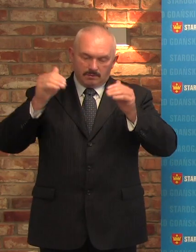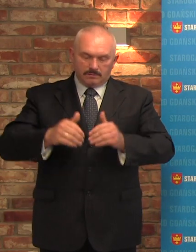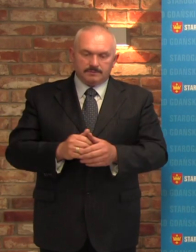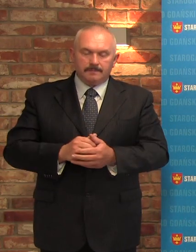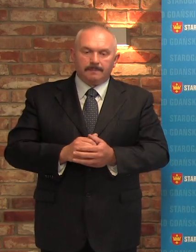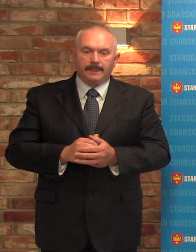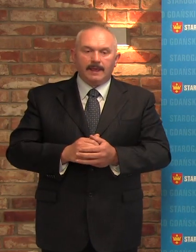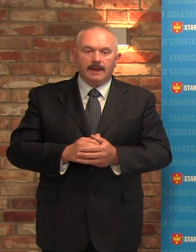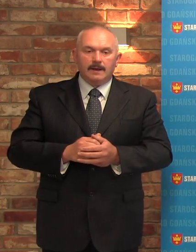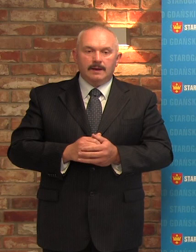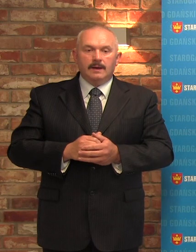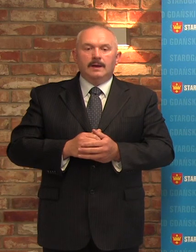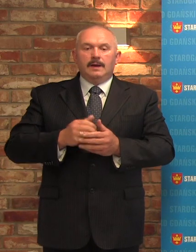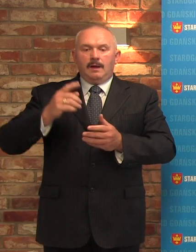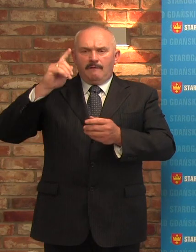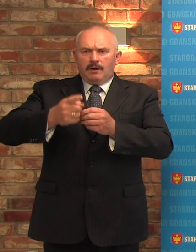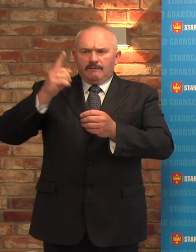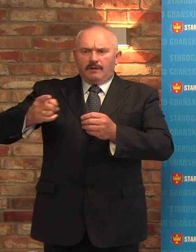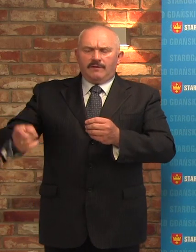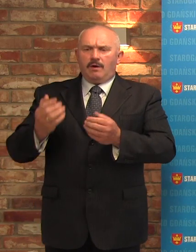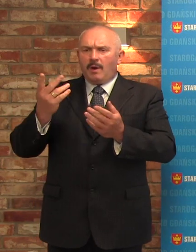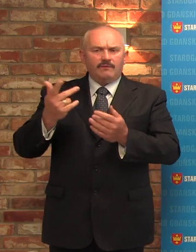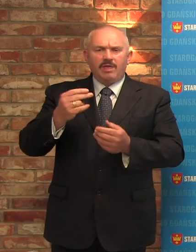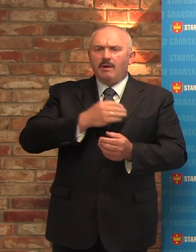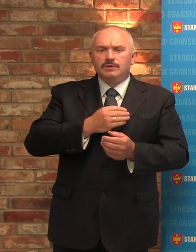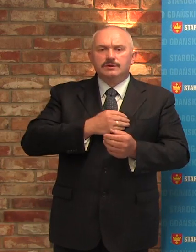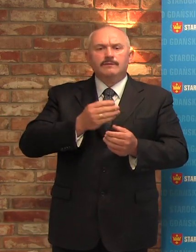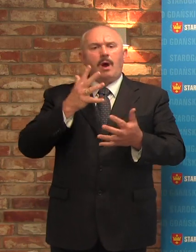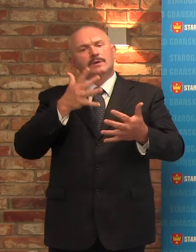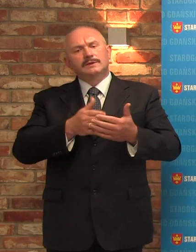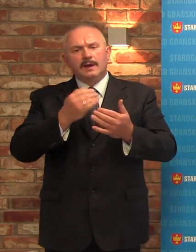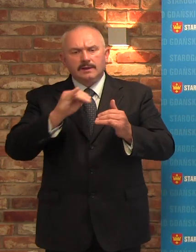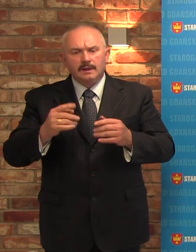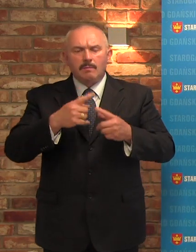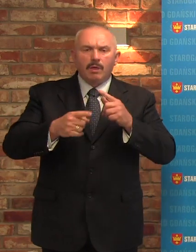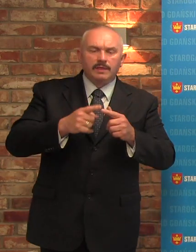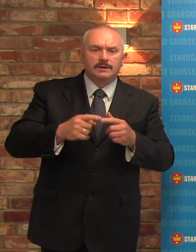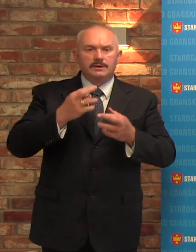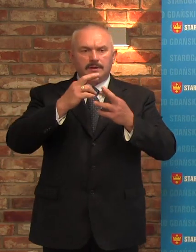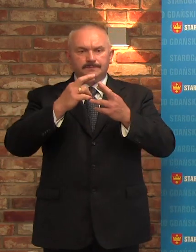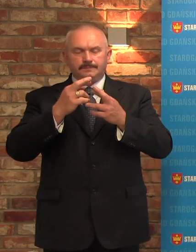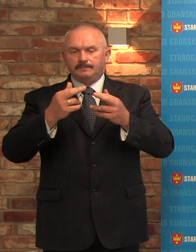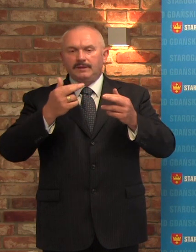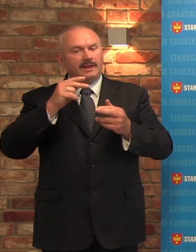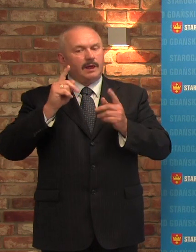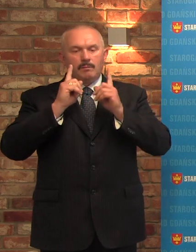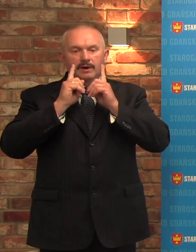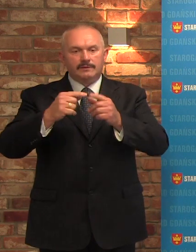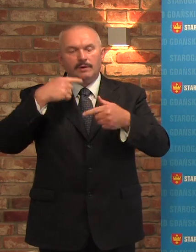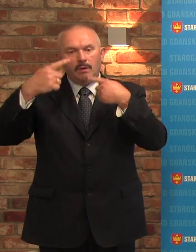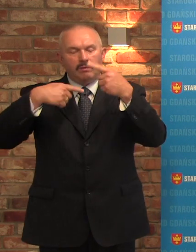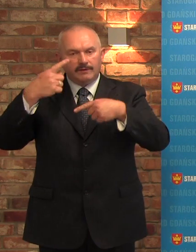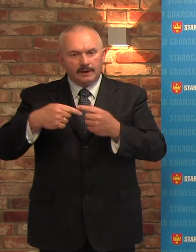łatwo przychodzi panu uferowanie wyroków, nieuczciwe ocenianie innych, polityczne formułowanie całkowicie nieprawdziwych tez,